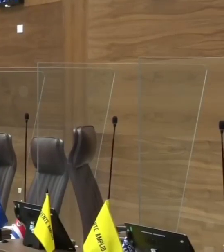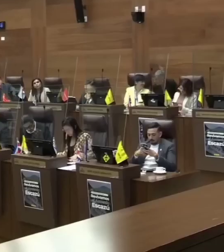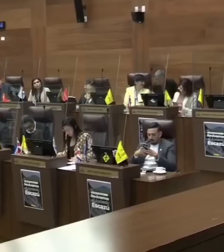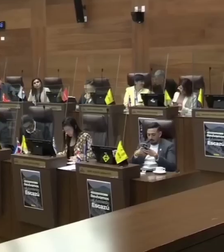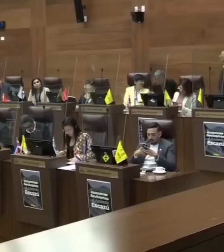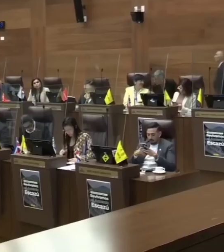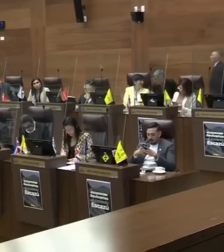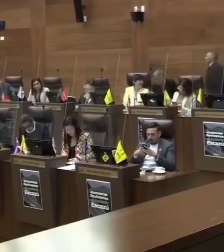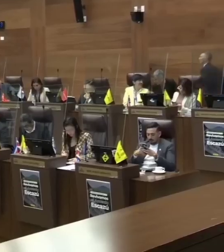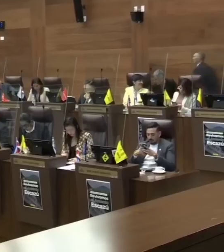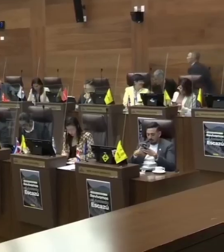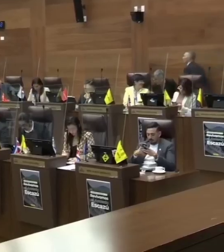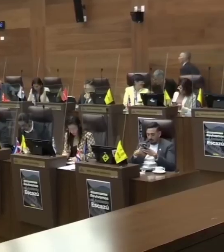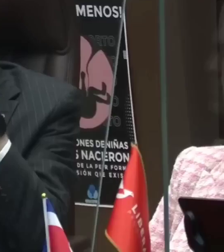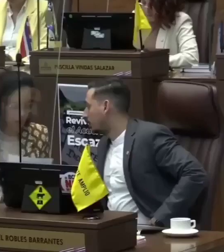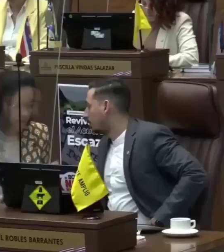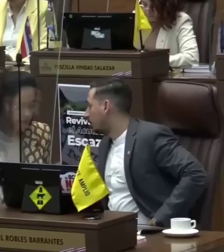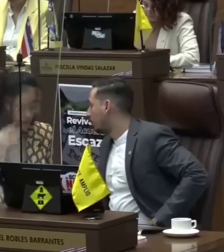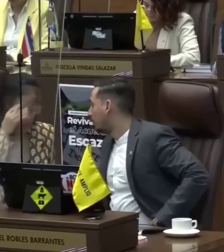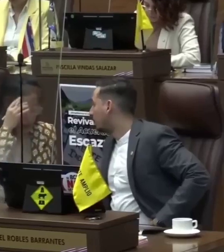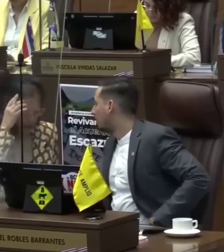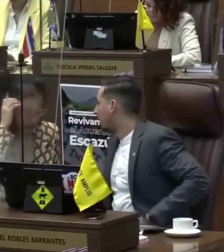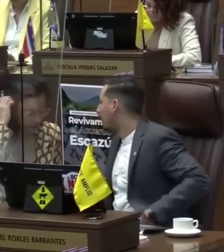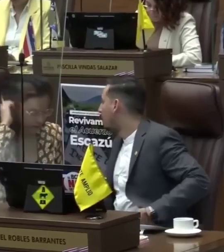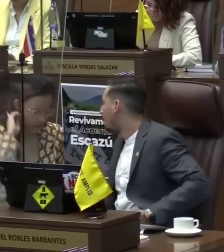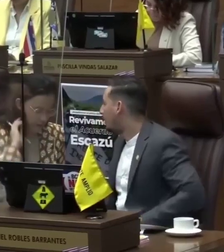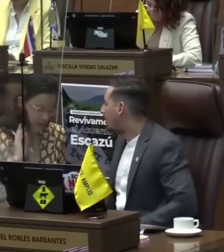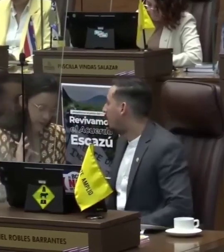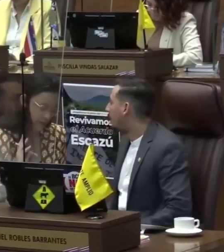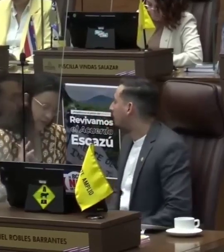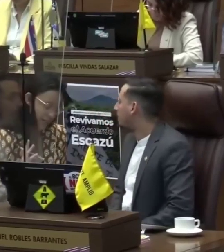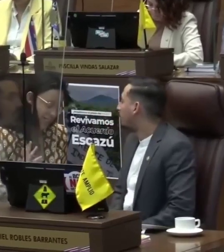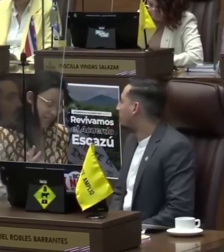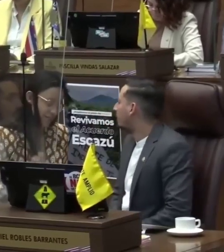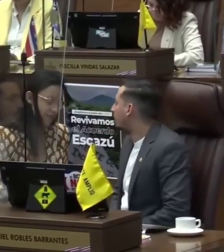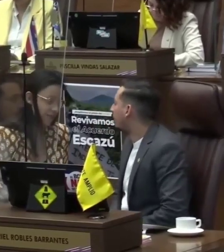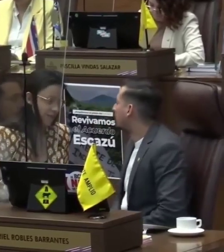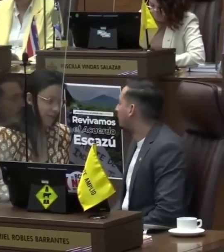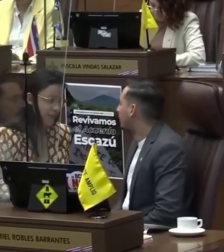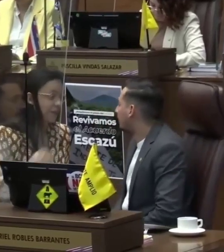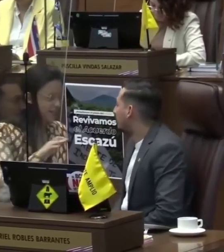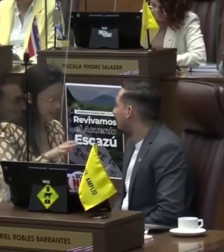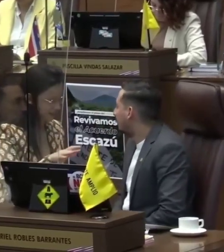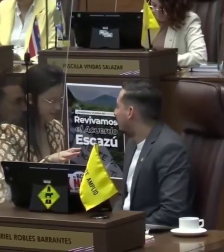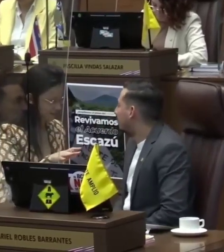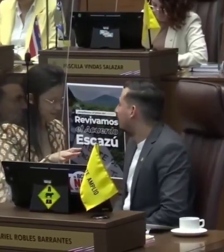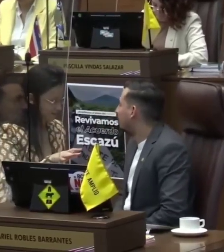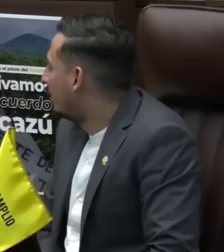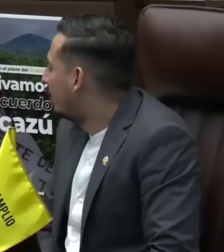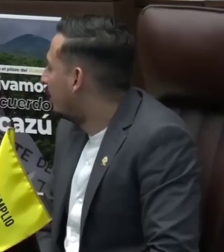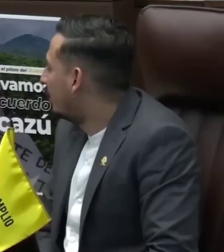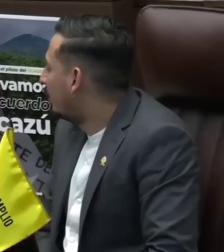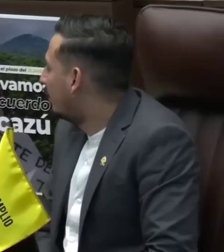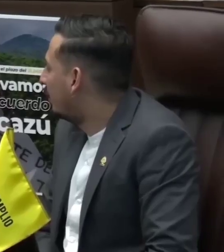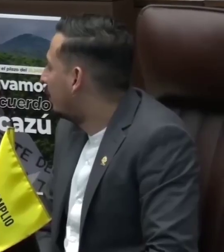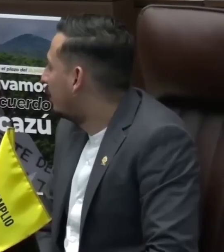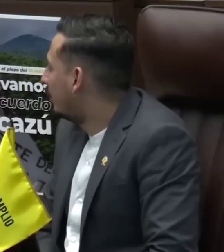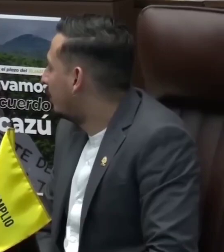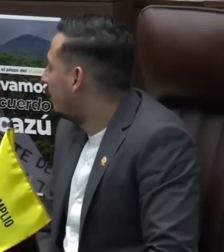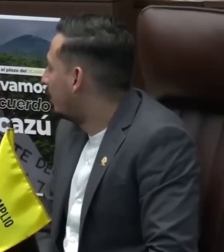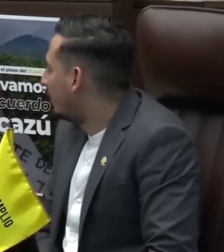números sí están bien tallados. Tenemos tiempo hasta el 3 de octubre aproximadamente para poder aprobar el